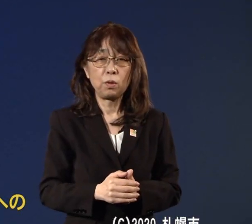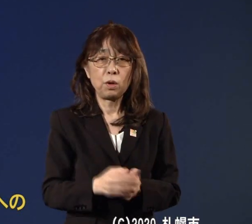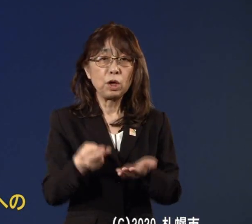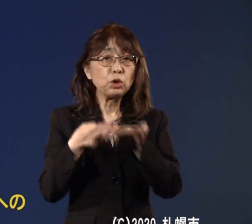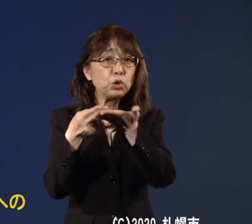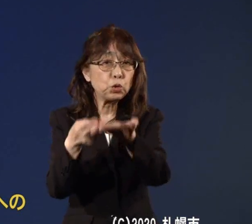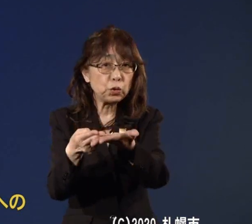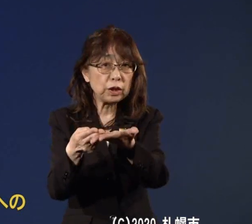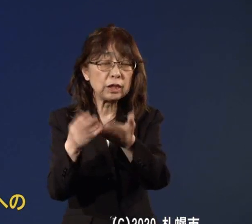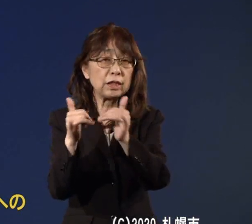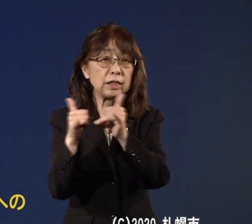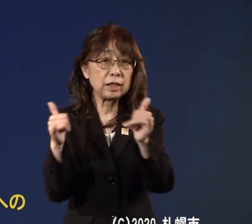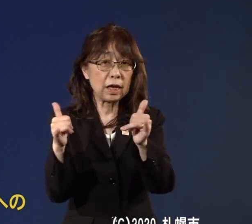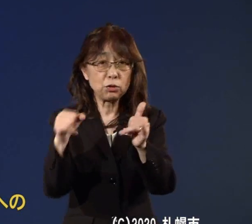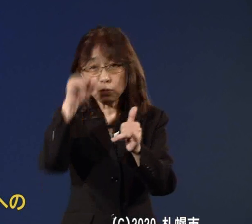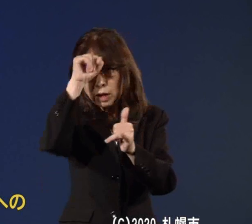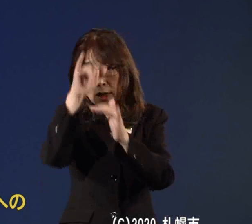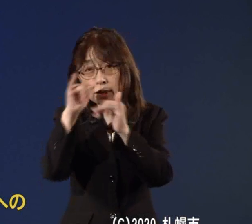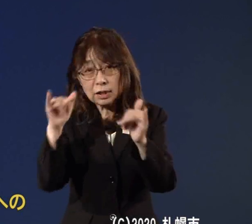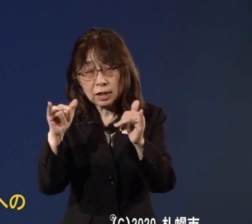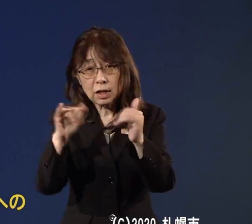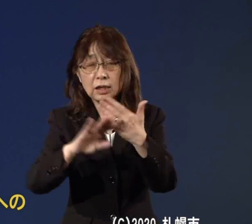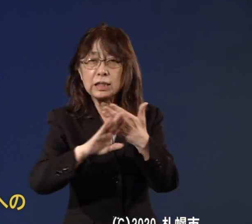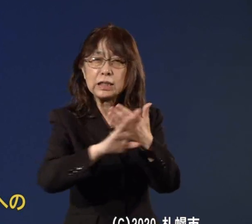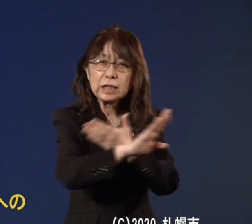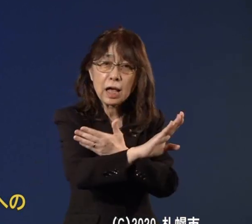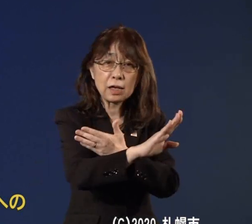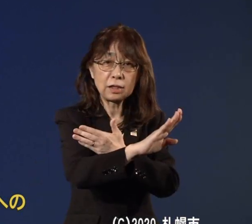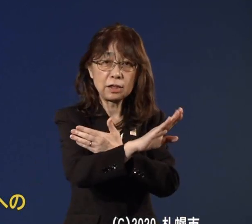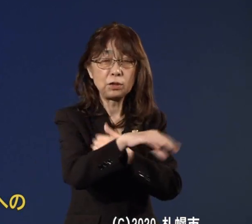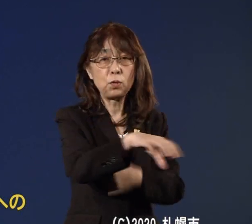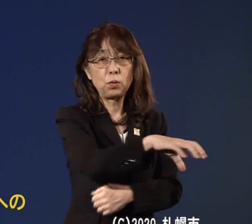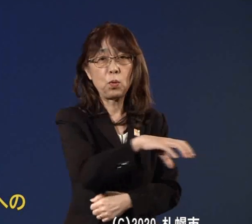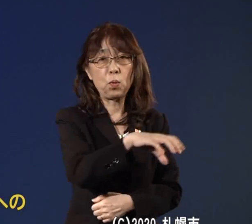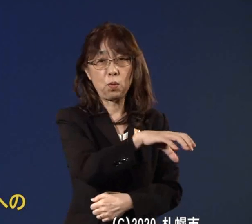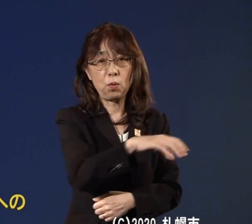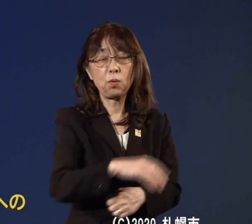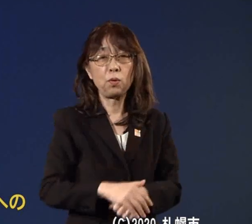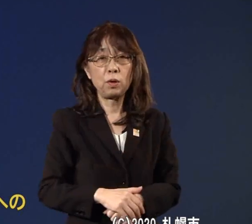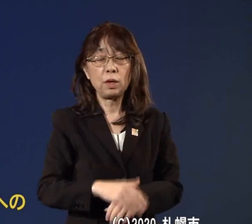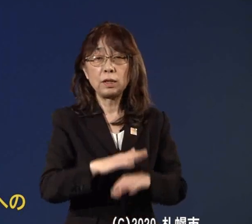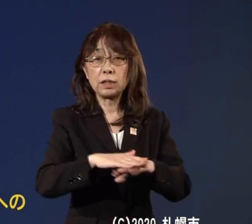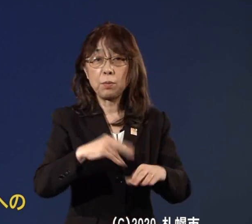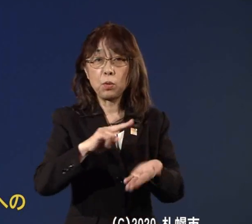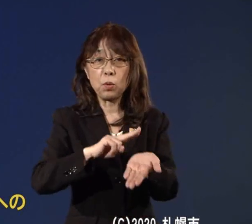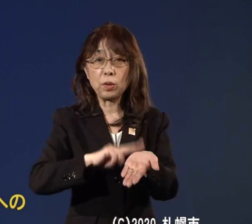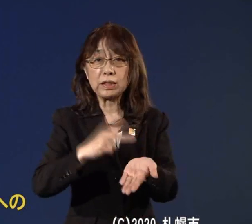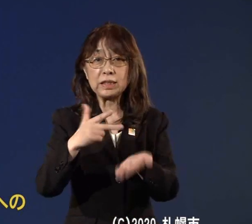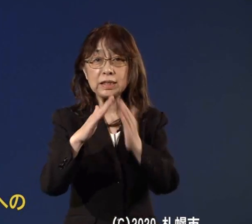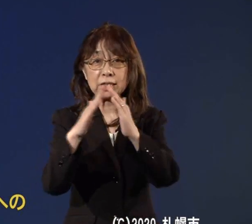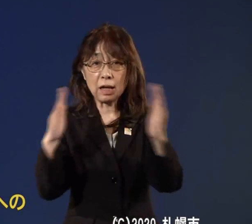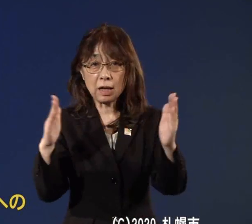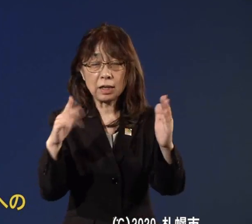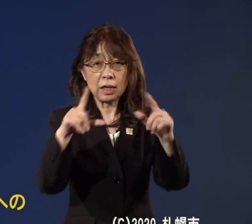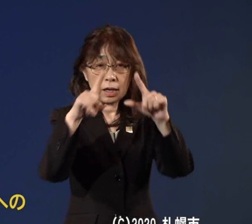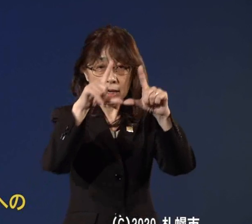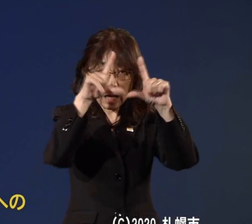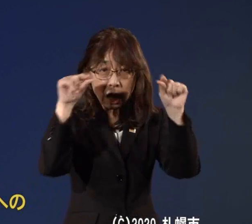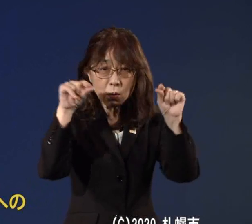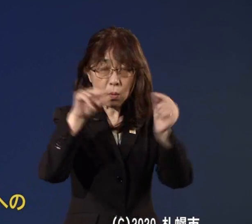いる方以外のですねところにおきましても札幌市医会あるいは看護協会の皆さんのご